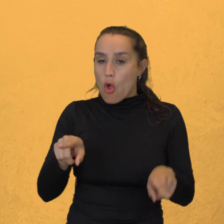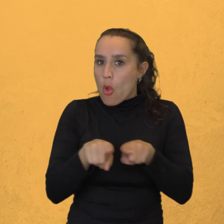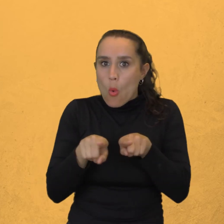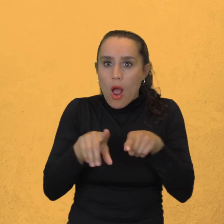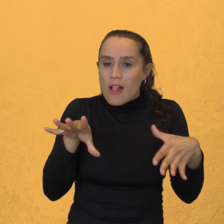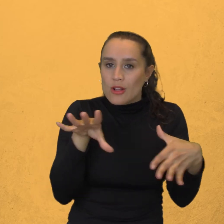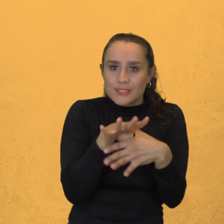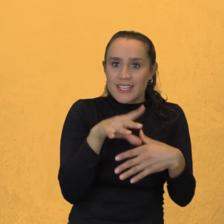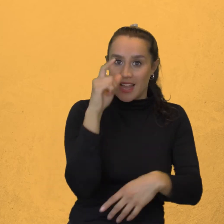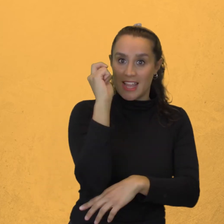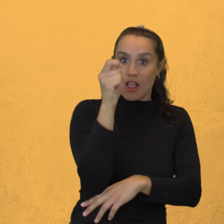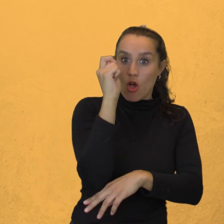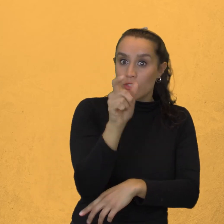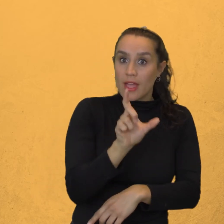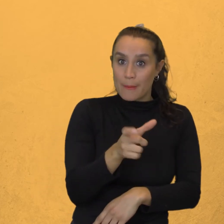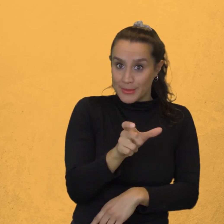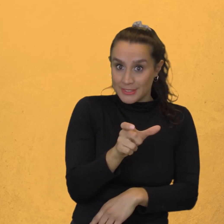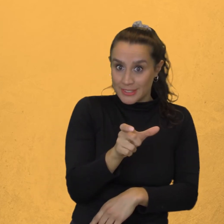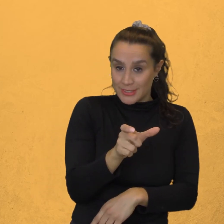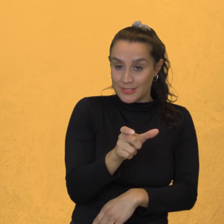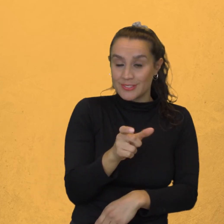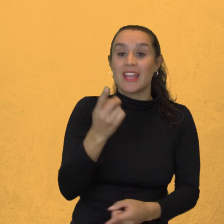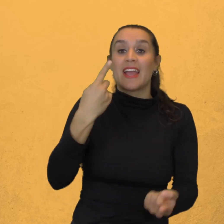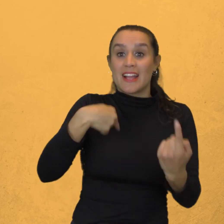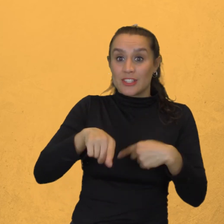En su calidad de primo Del caballero de la triste figura